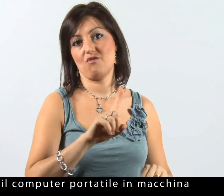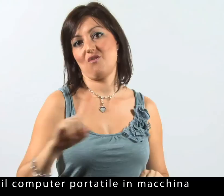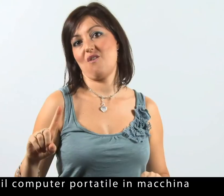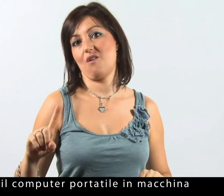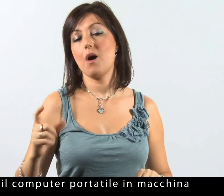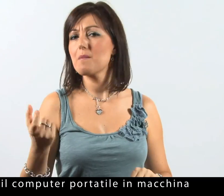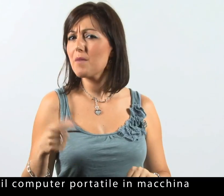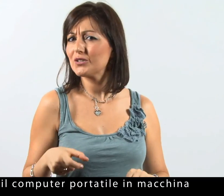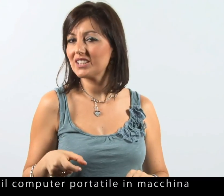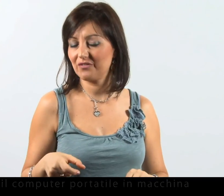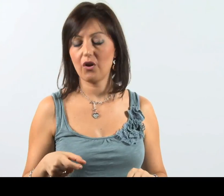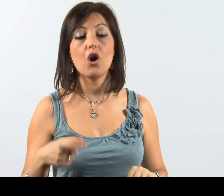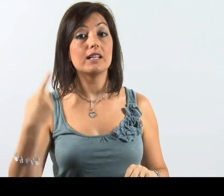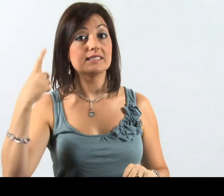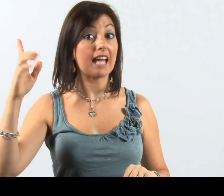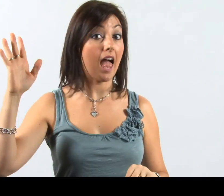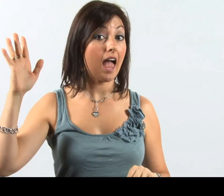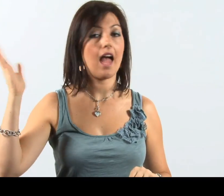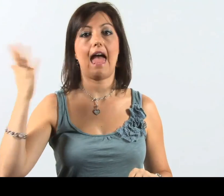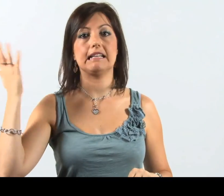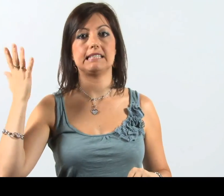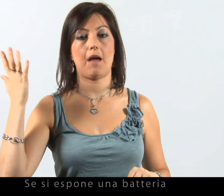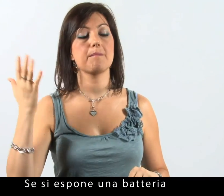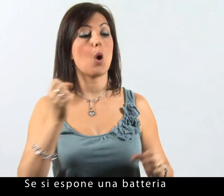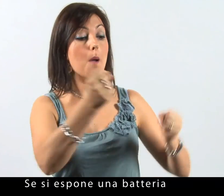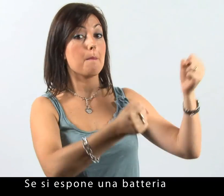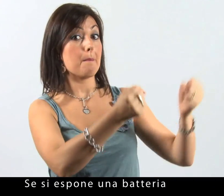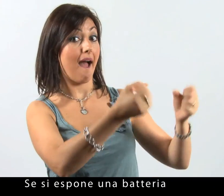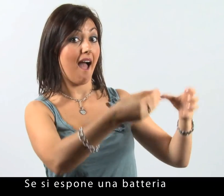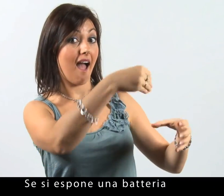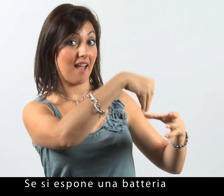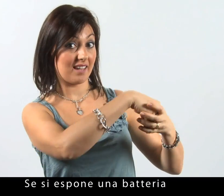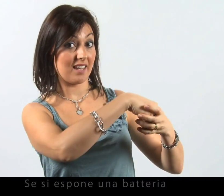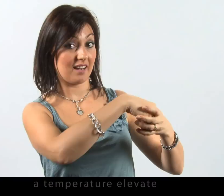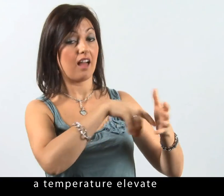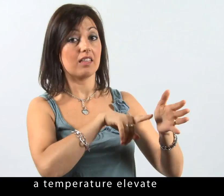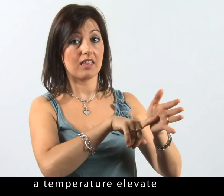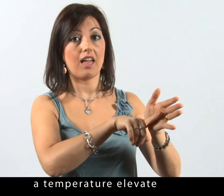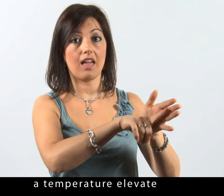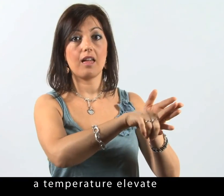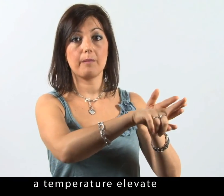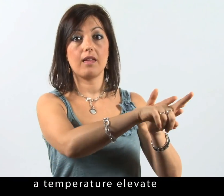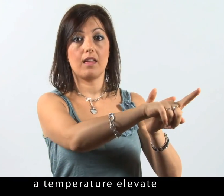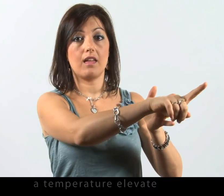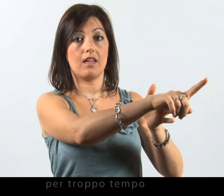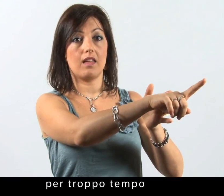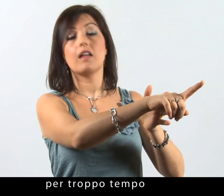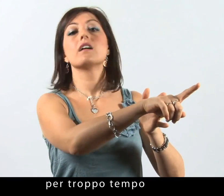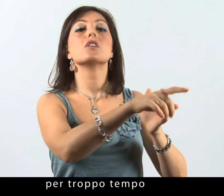il computer portatile in macchina. Se si espone una batteria a temperature molto elevate per troppo